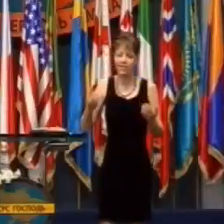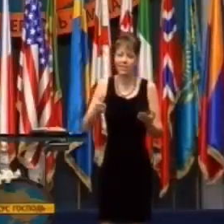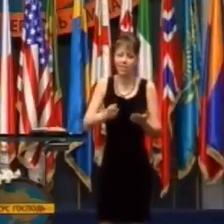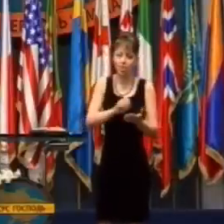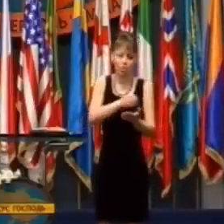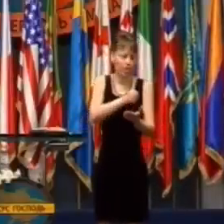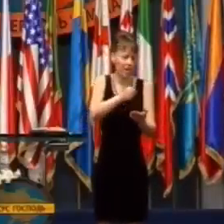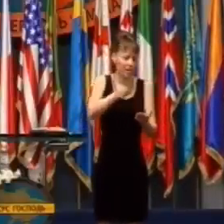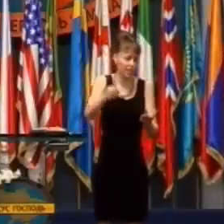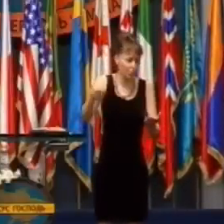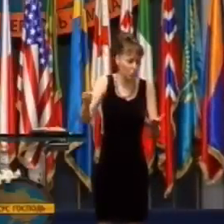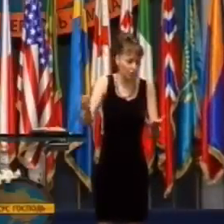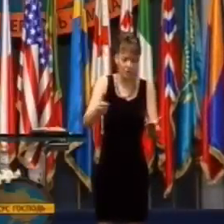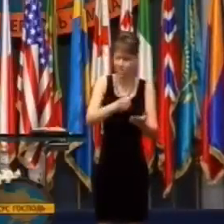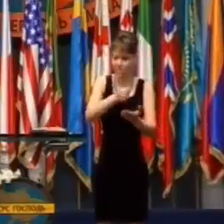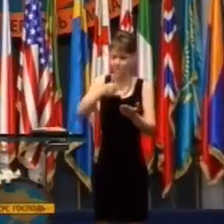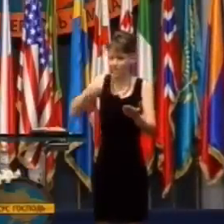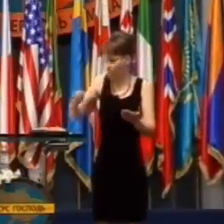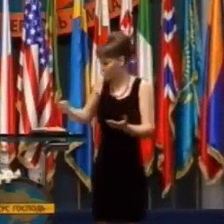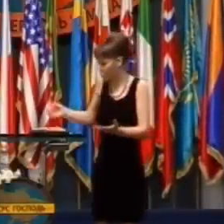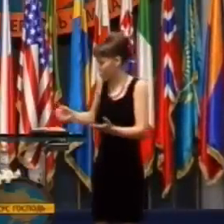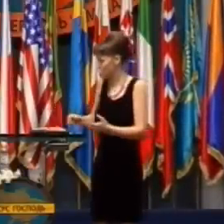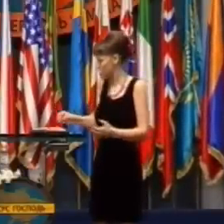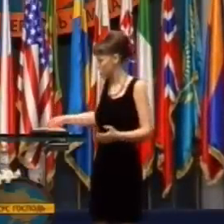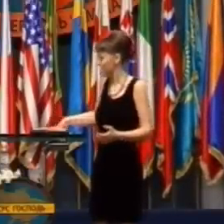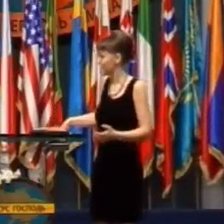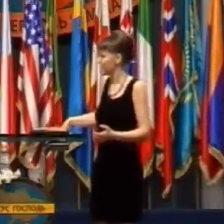netvrdím tým, že si nerobím poznámky.